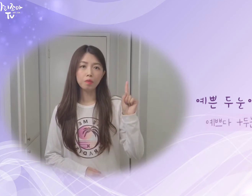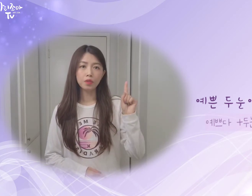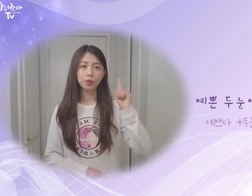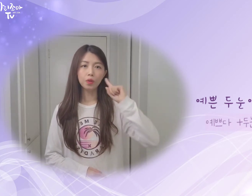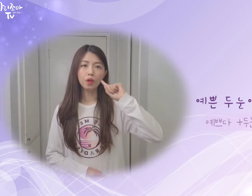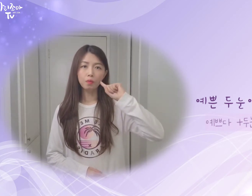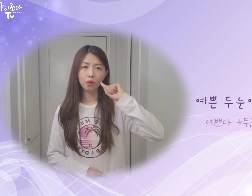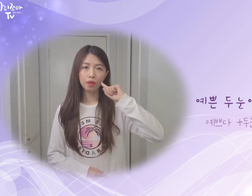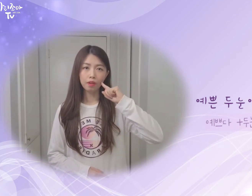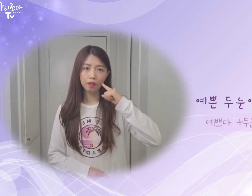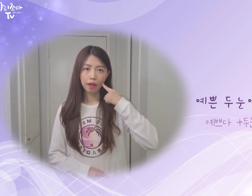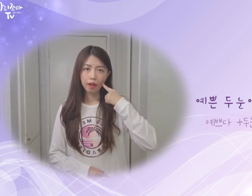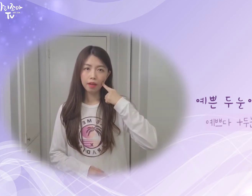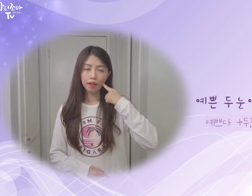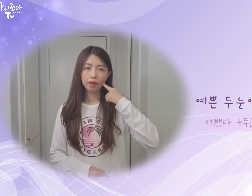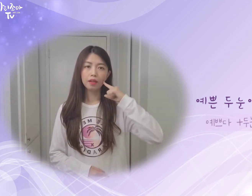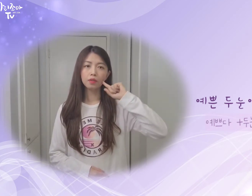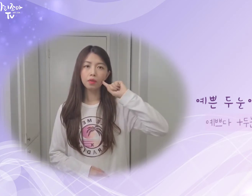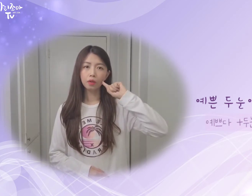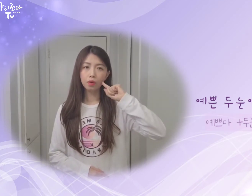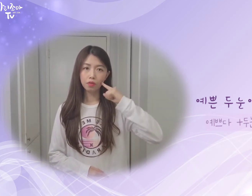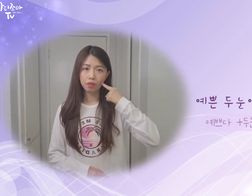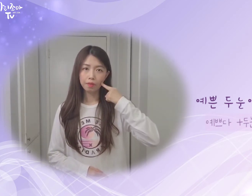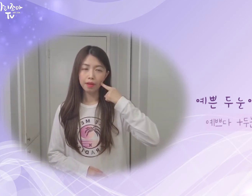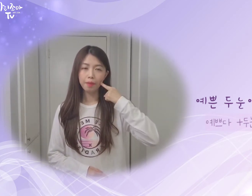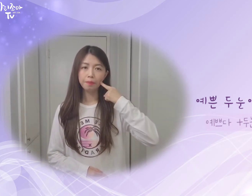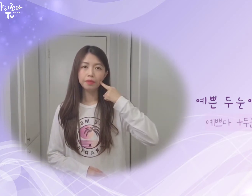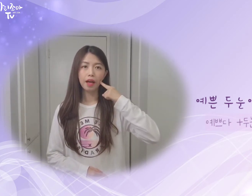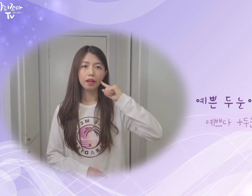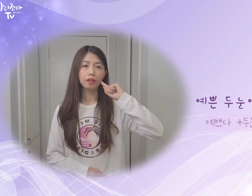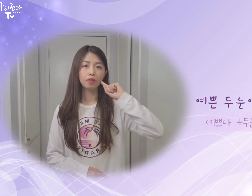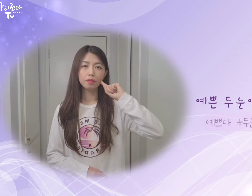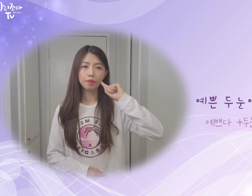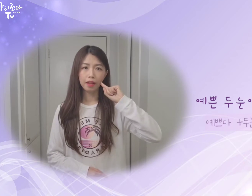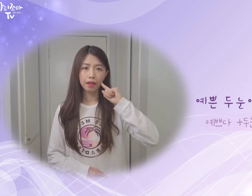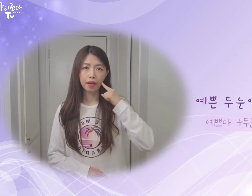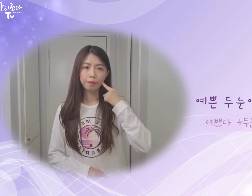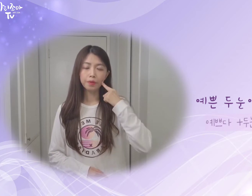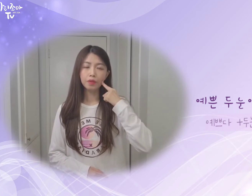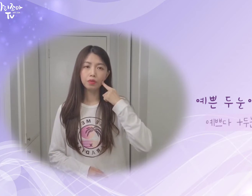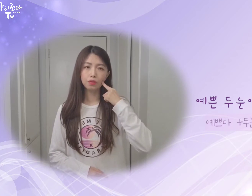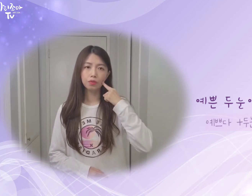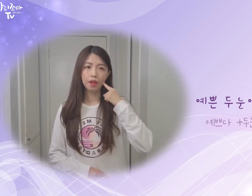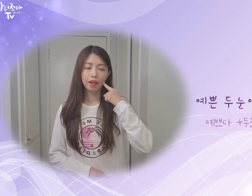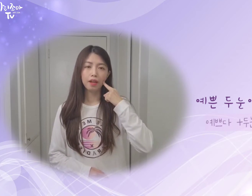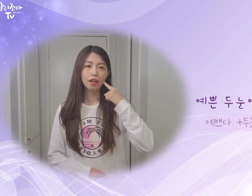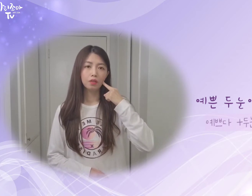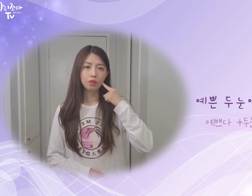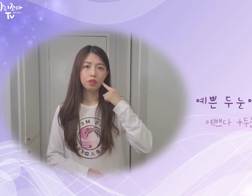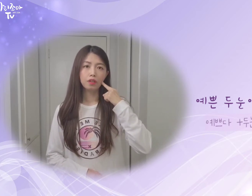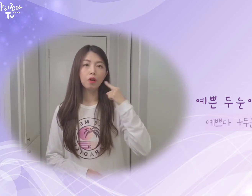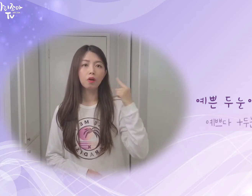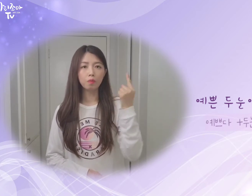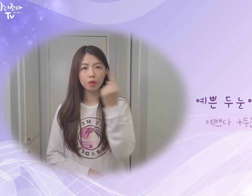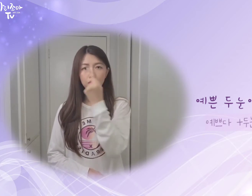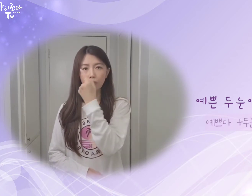검지로 볼을 이렇게 돌려주시면 예쁘다 이런 뜻입니다. 예쁜 두 눈에 눈은요. 검지로